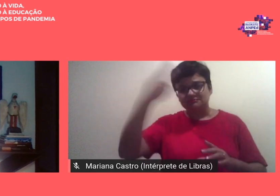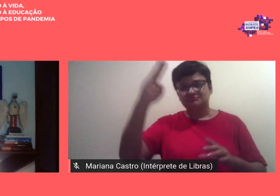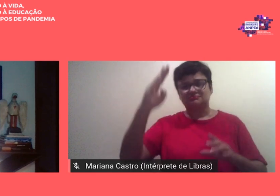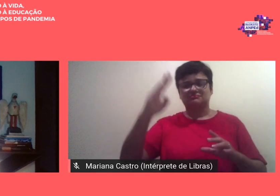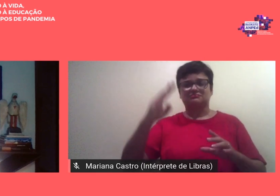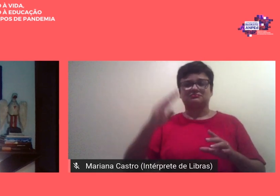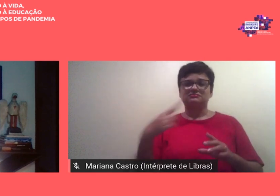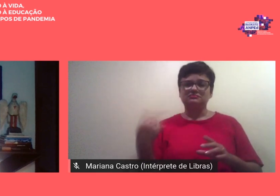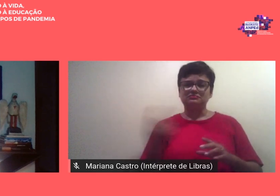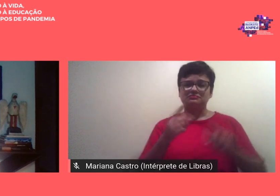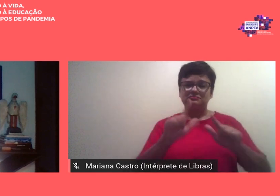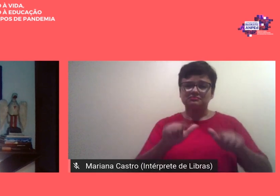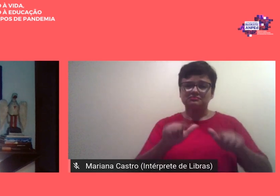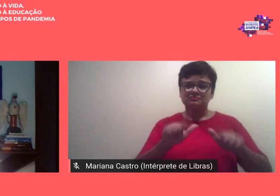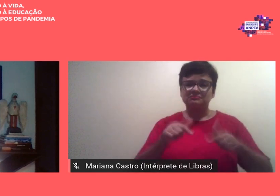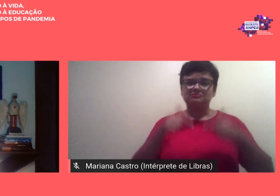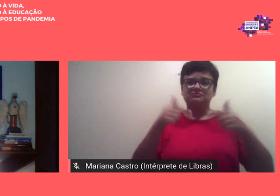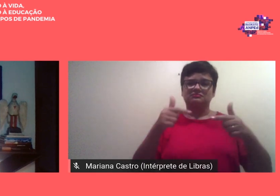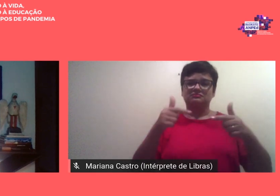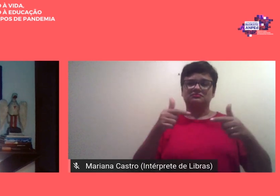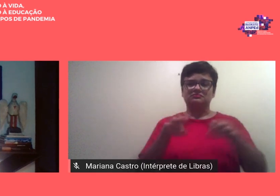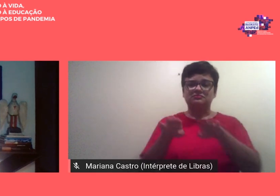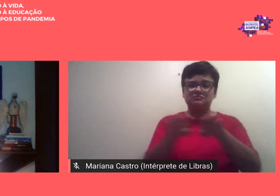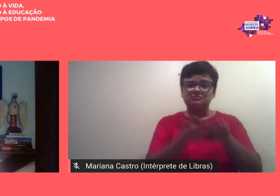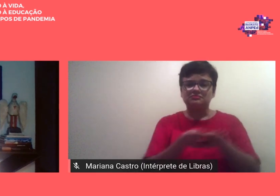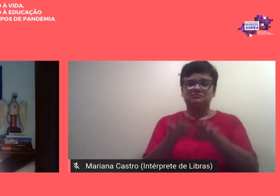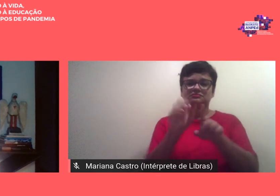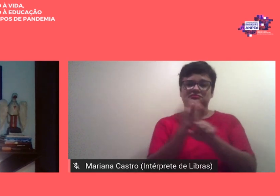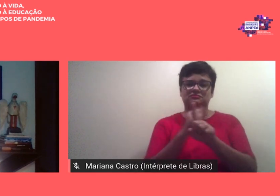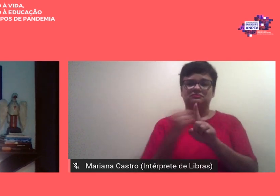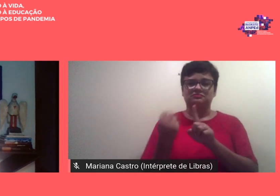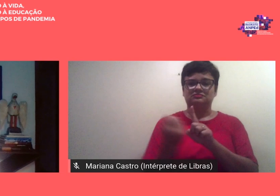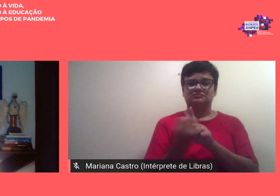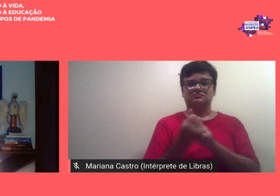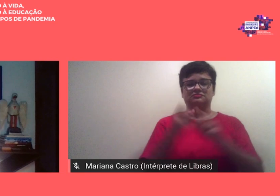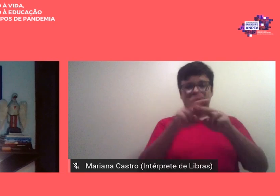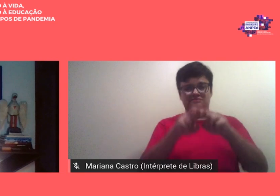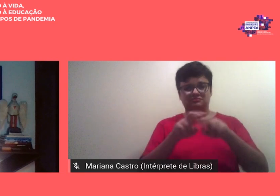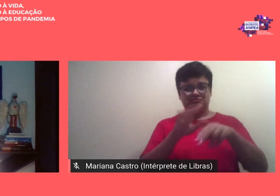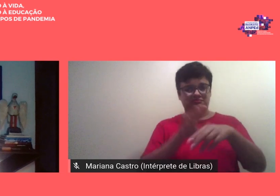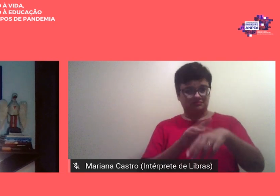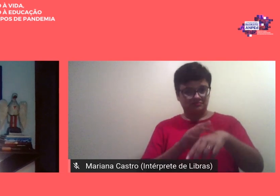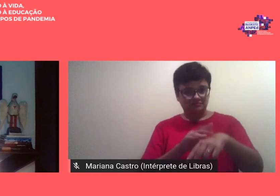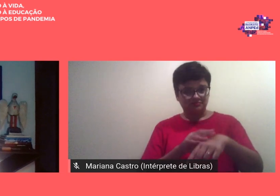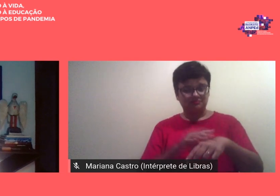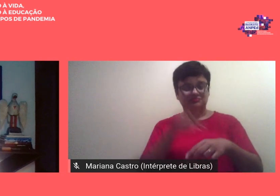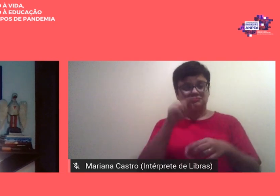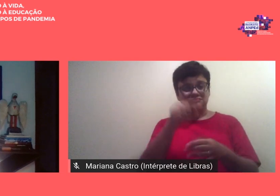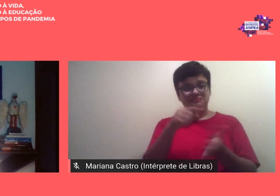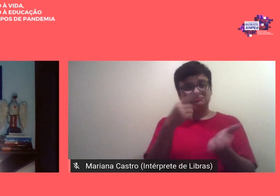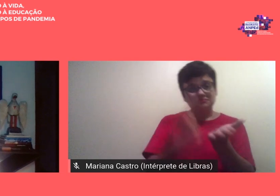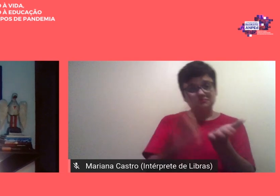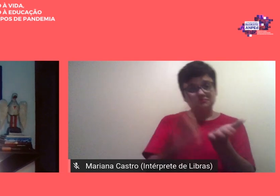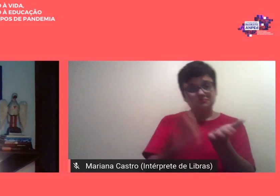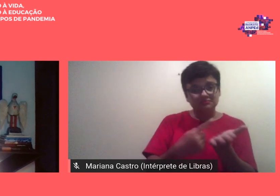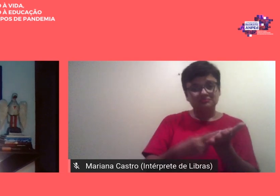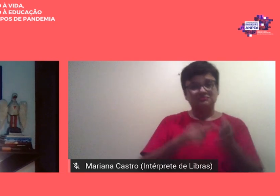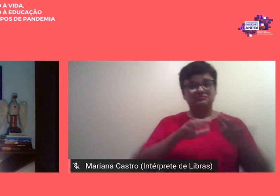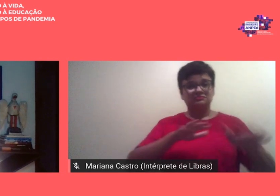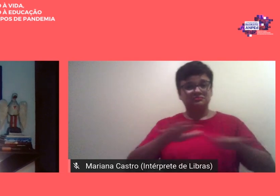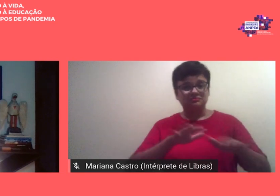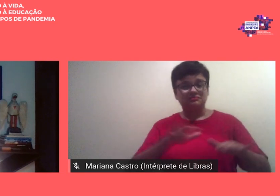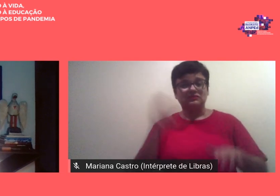enfrentamento de desigualdades sociais acirradas pela doença esses compromissos e ações são